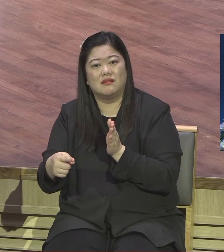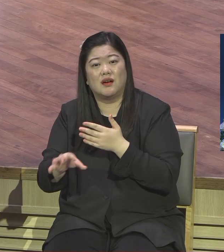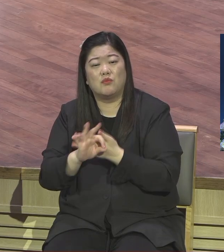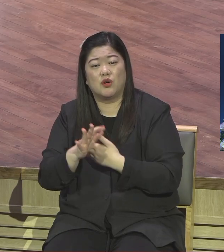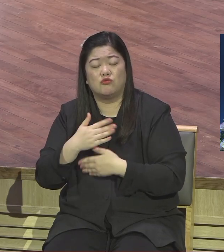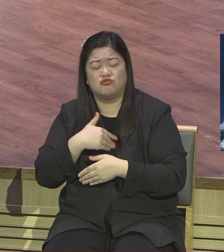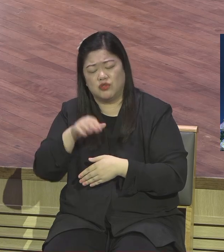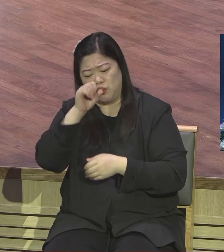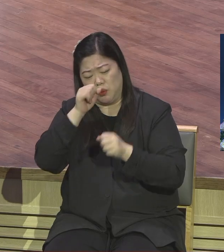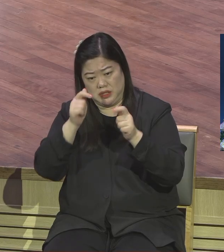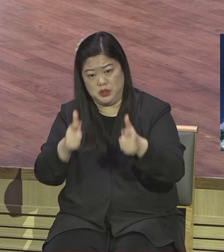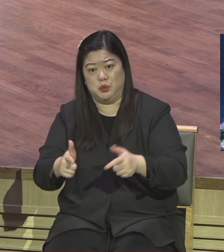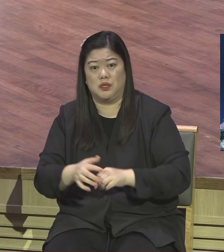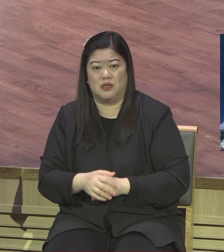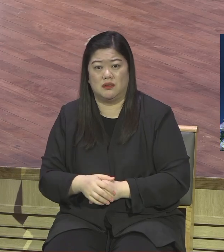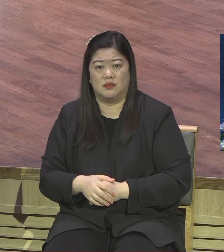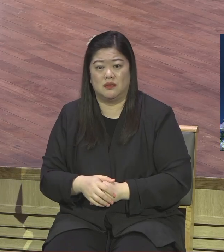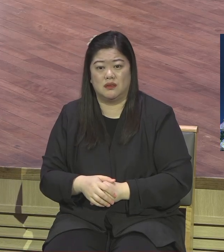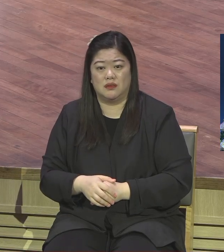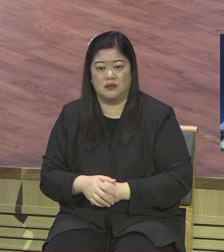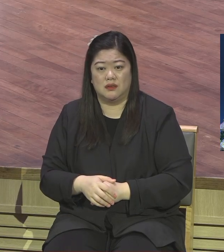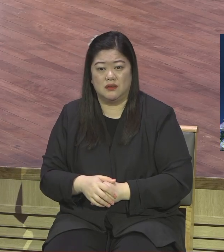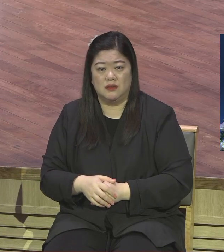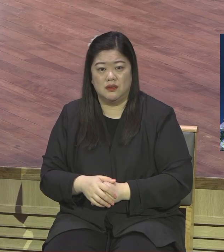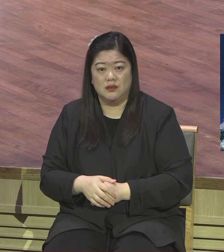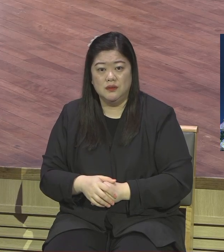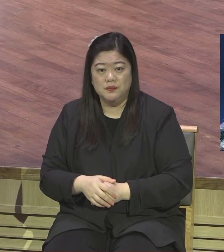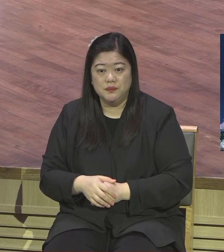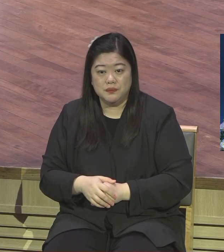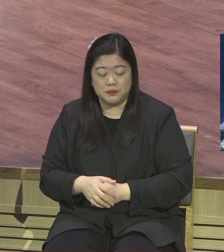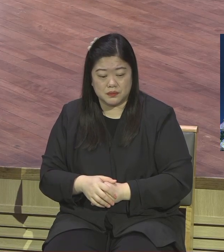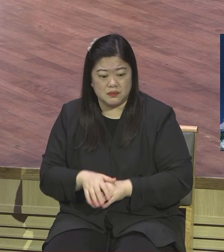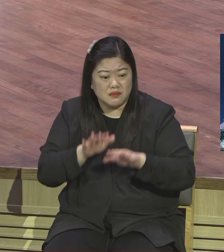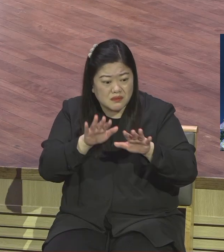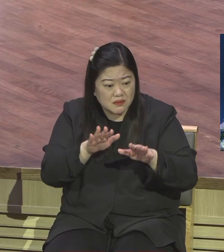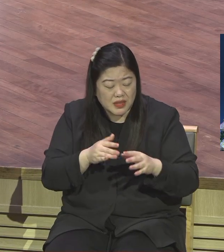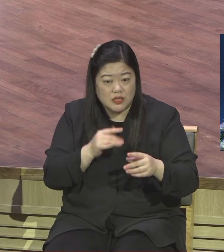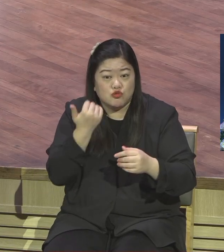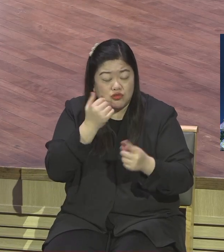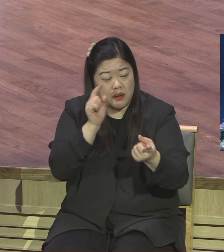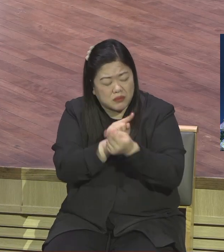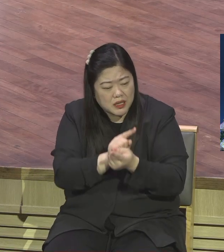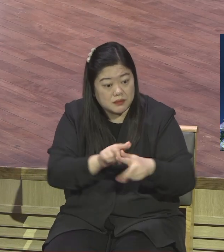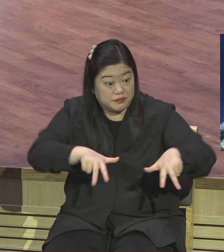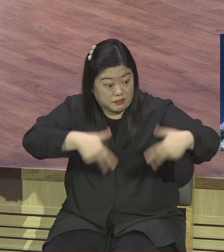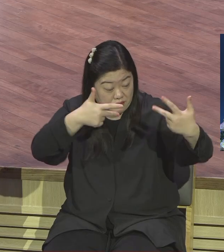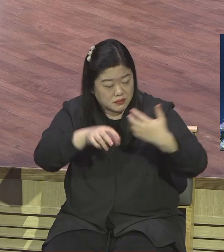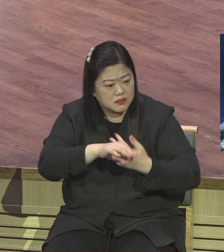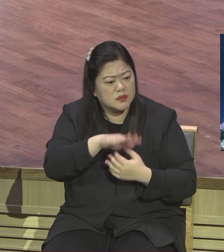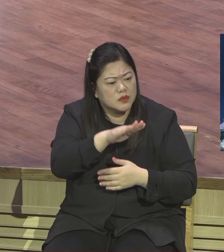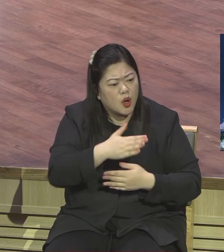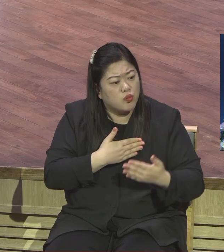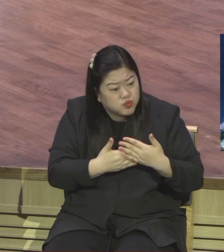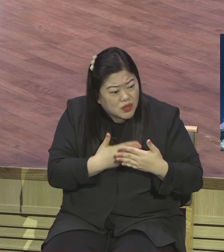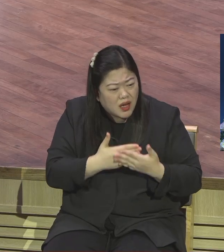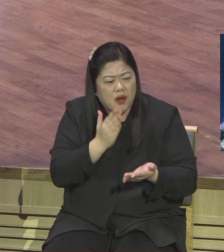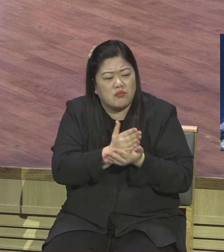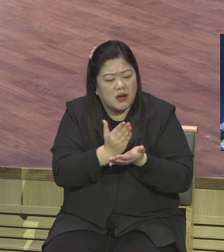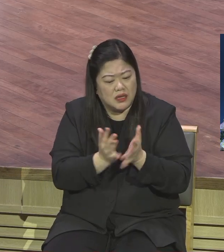오늘 죽어도 천국과 영생하는 이 비밀, 이 복음, 영생의 선물을 그 불안과 염려 속에 있는